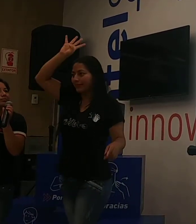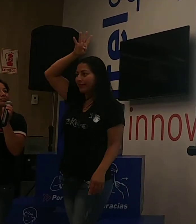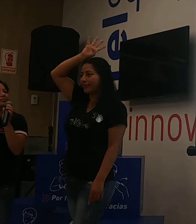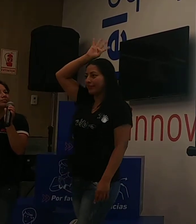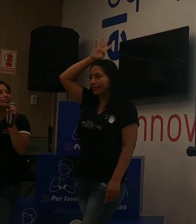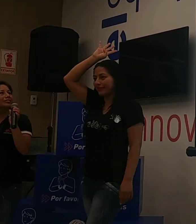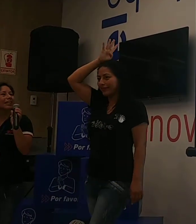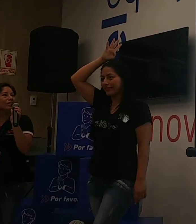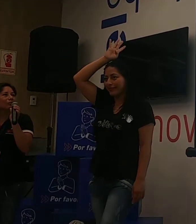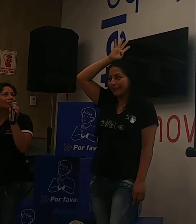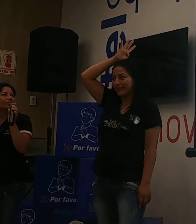gallo